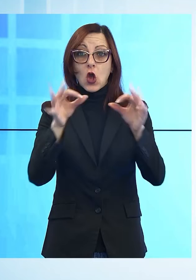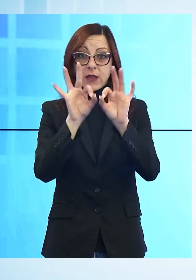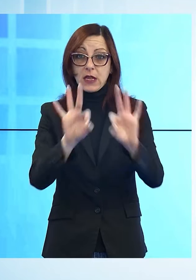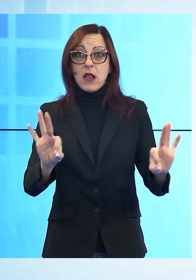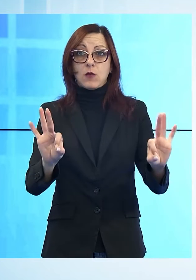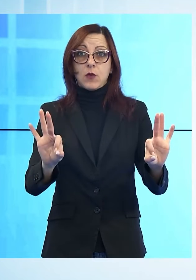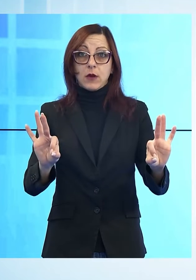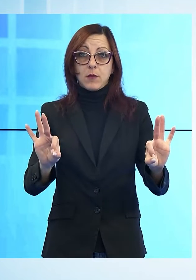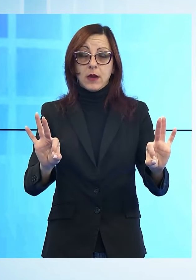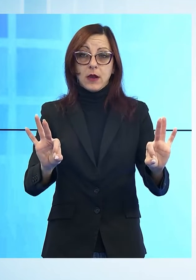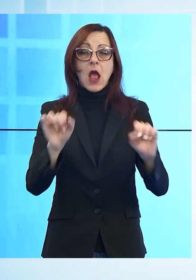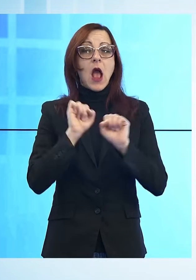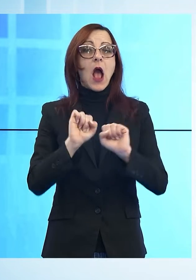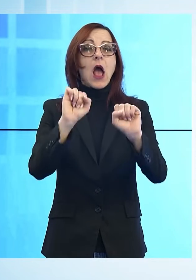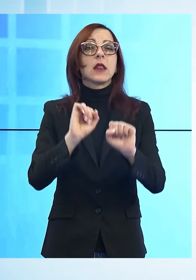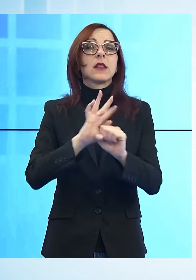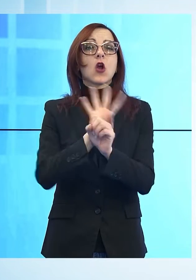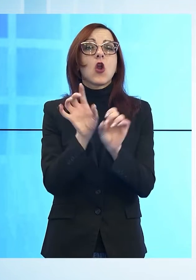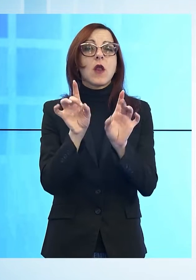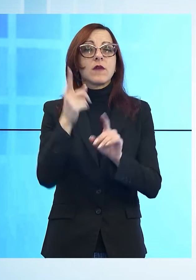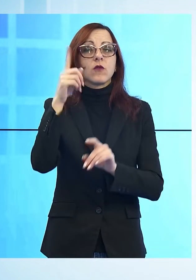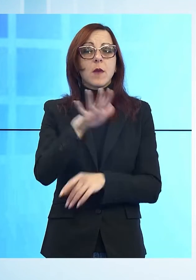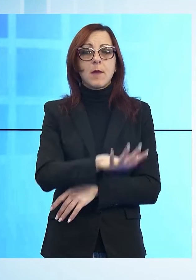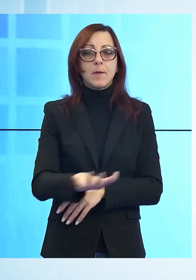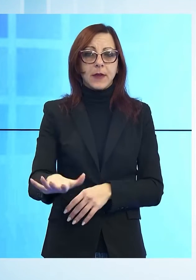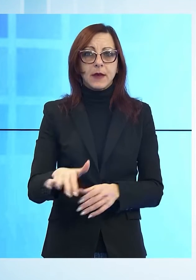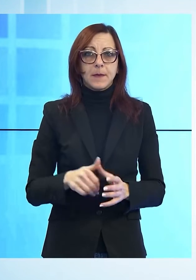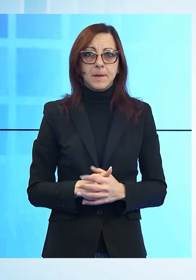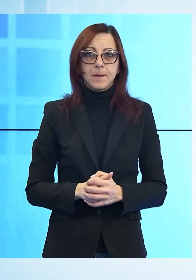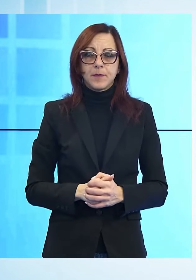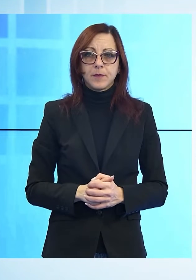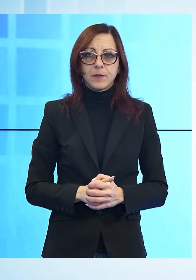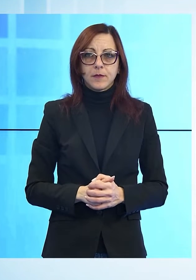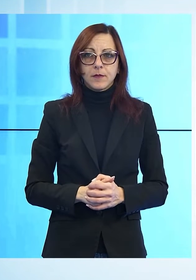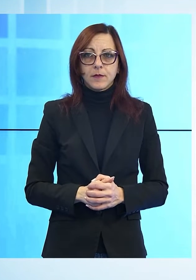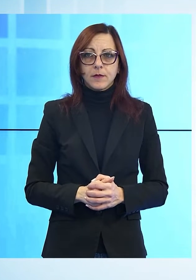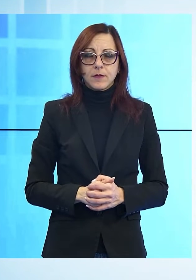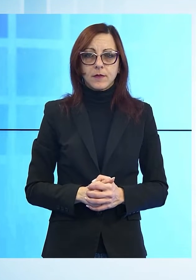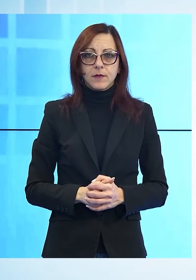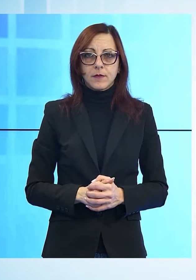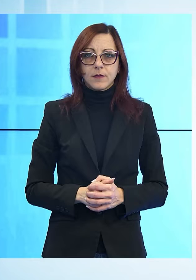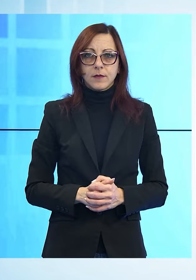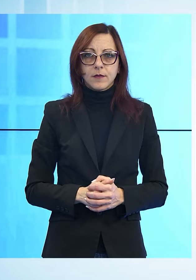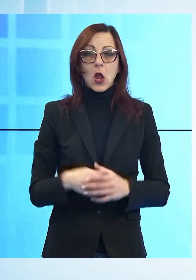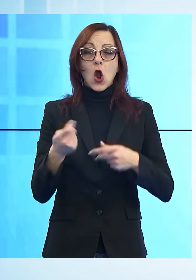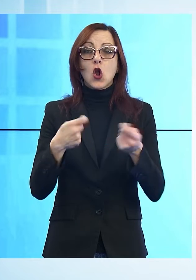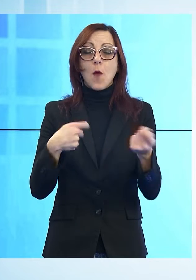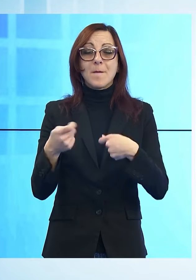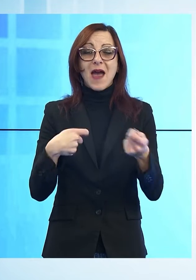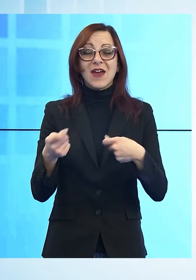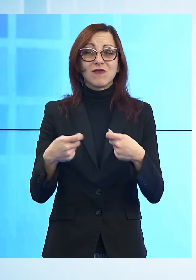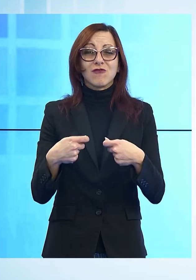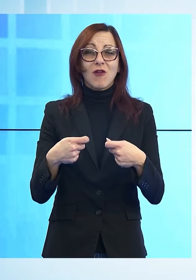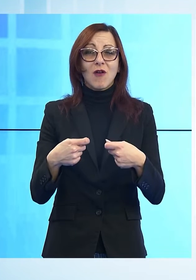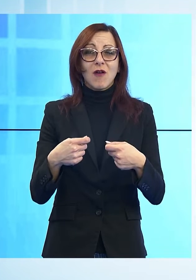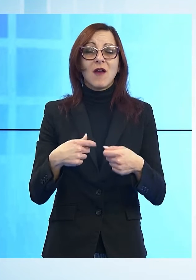anti-Covid per i bambini. Cambiamo argomento, parliamo di commercio, dei 50 anni